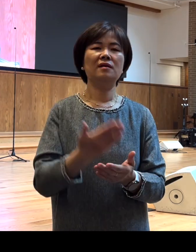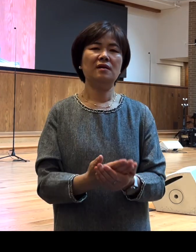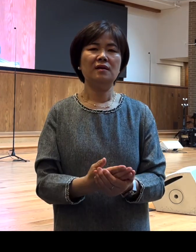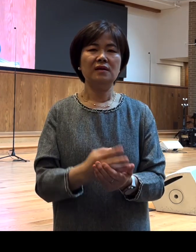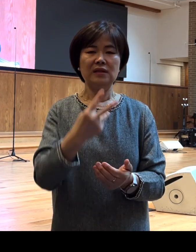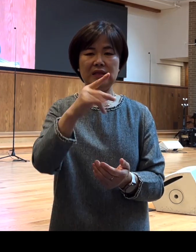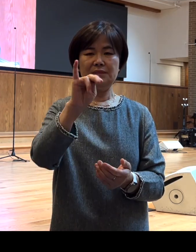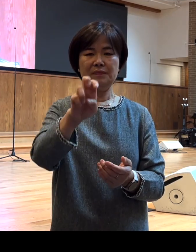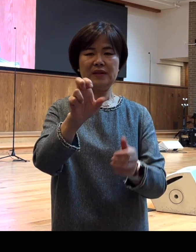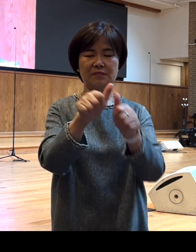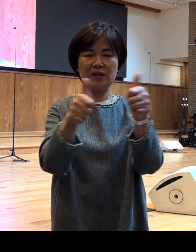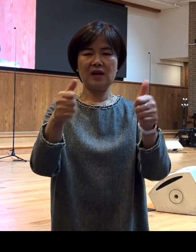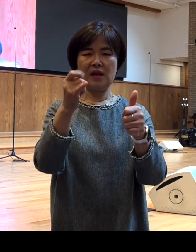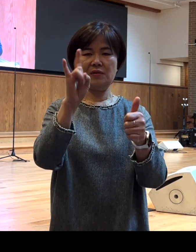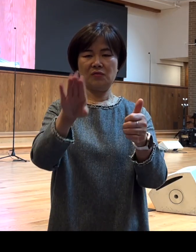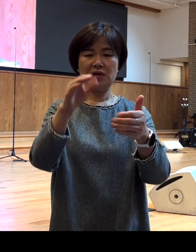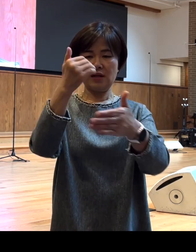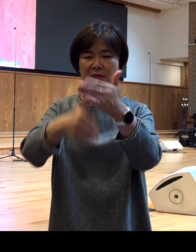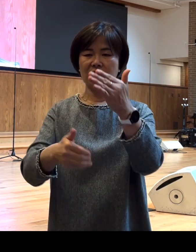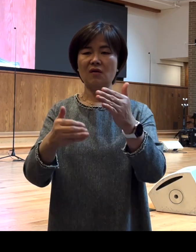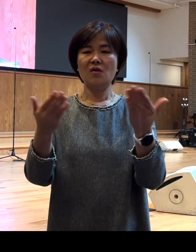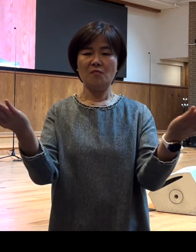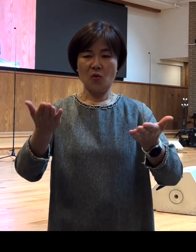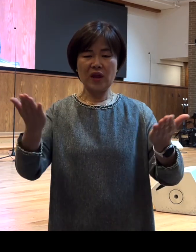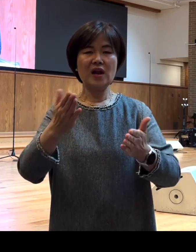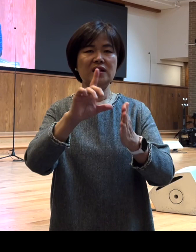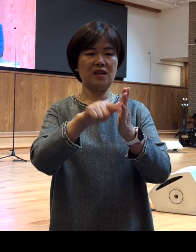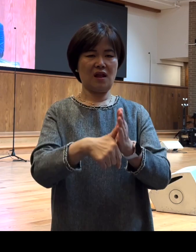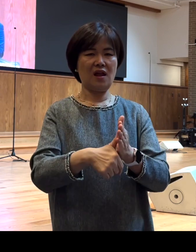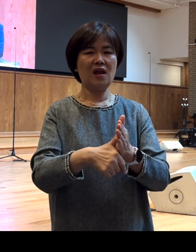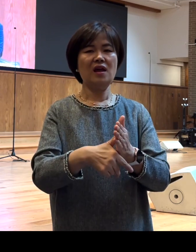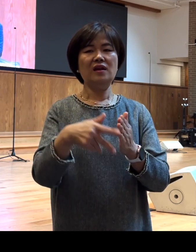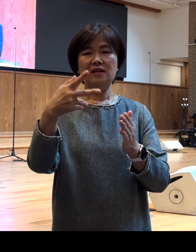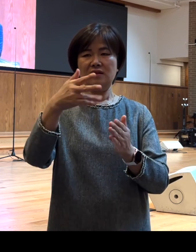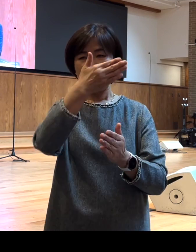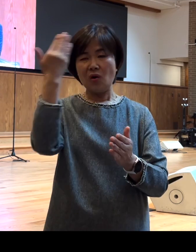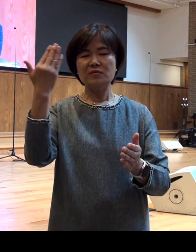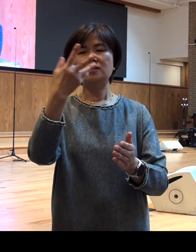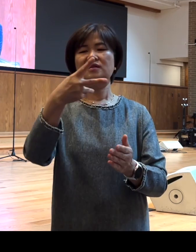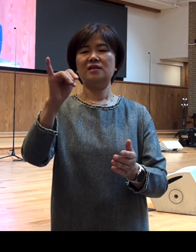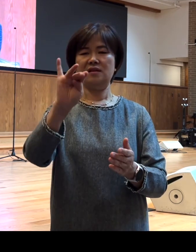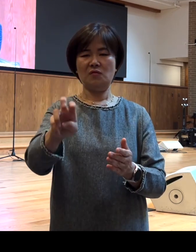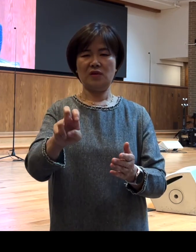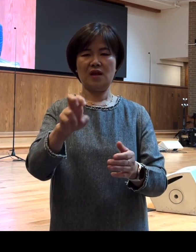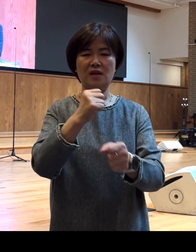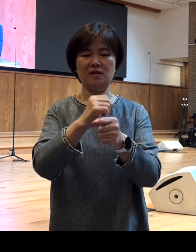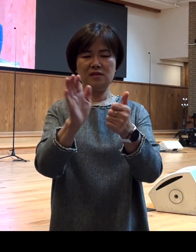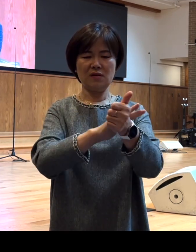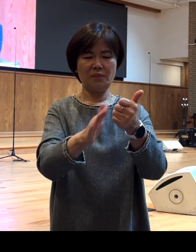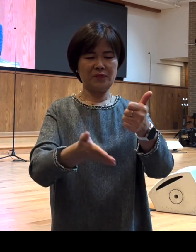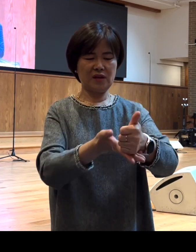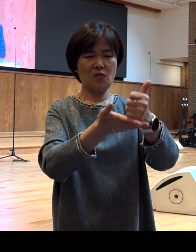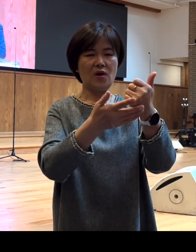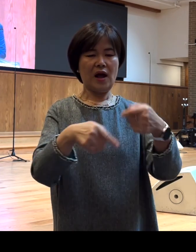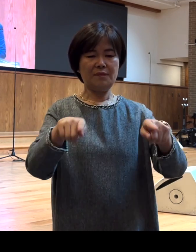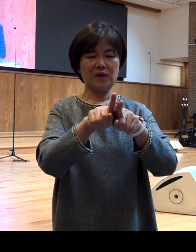에베소에 남아서 목회할 때 그는 디모데를 젊은 디모데를 섬기고 함께 교회를 섬기면서